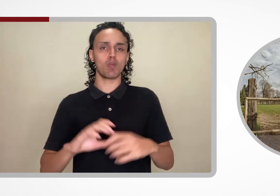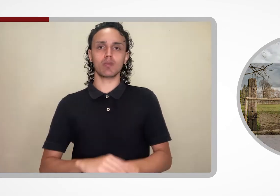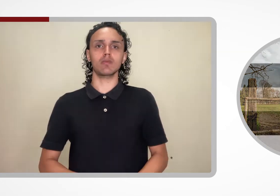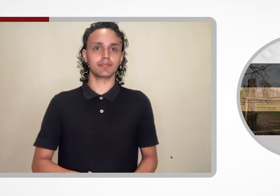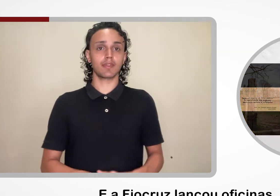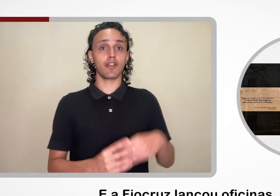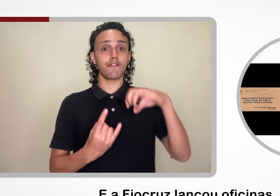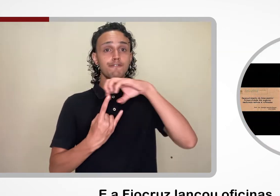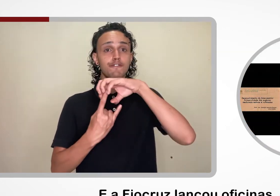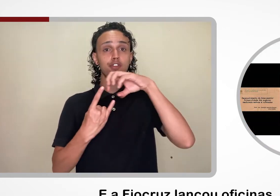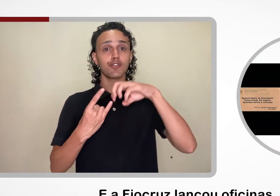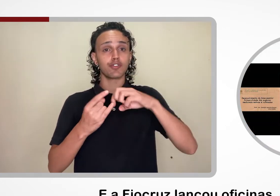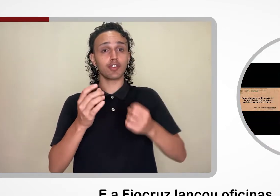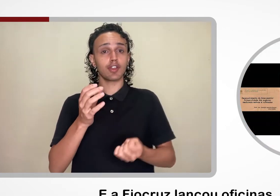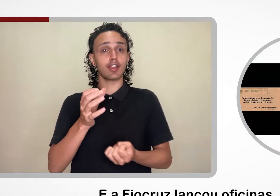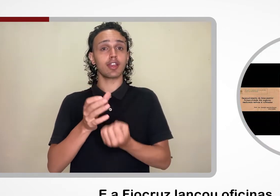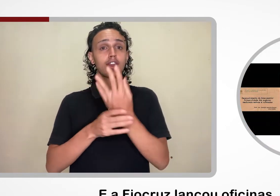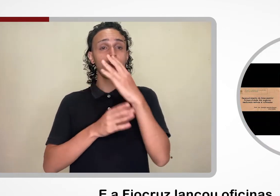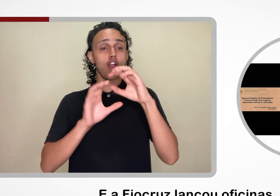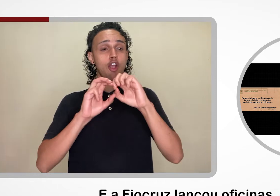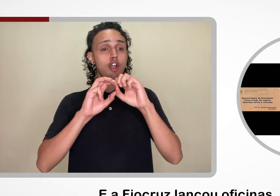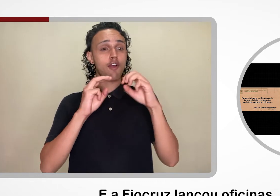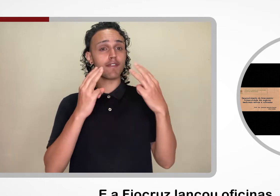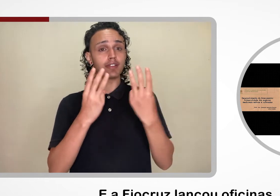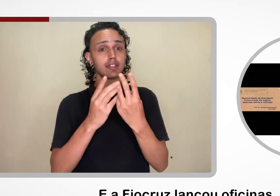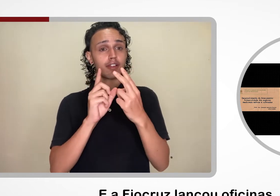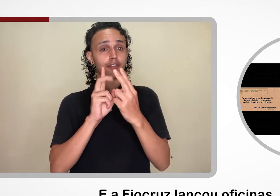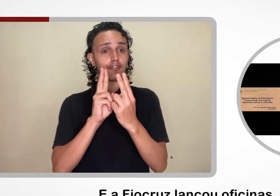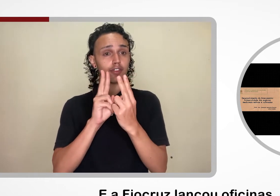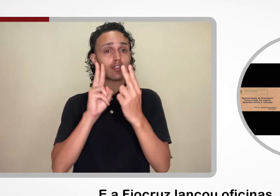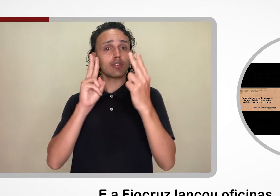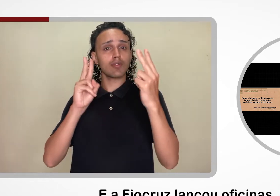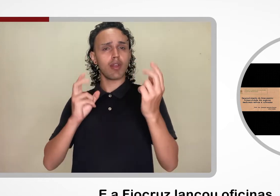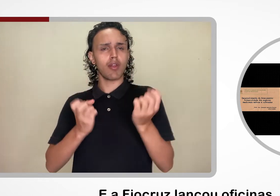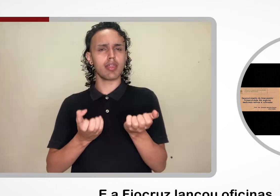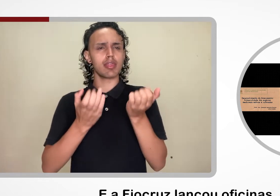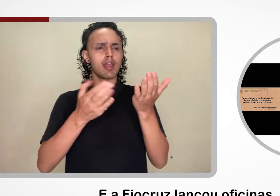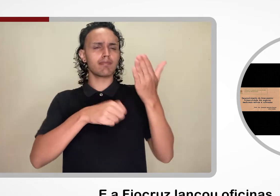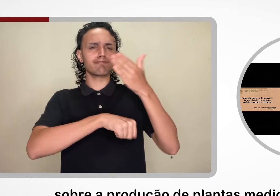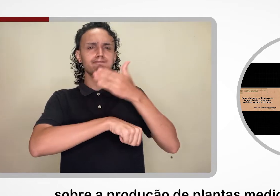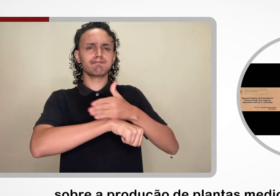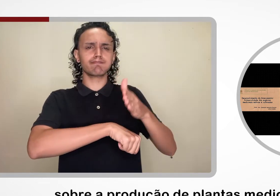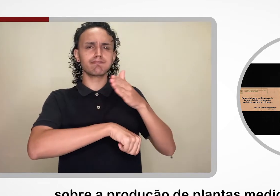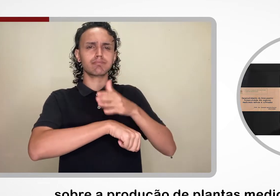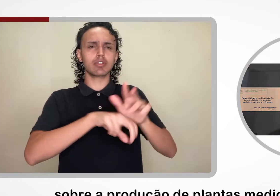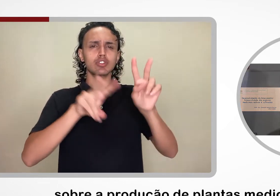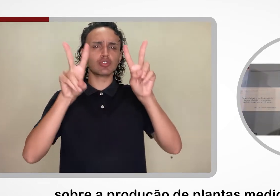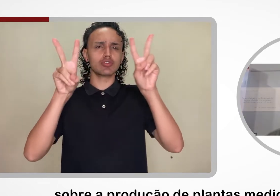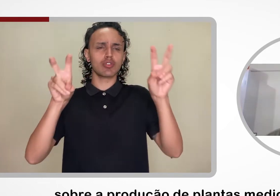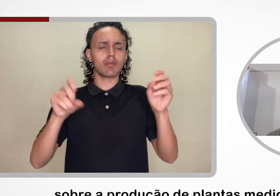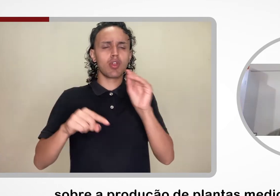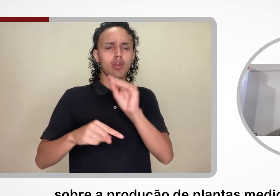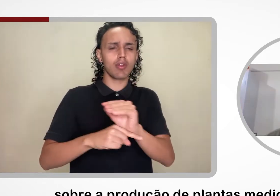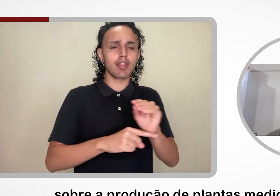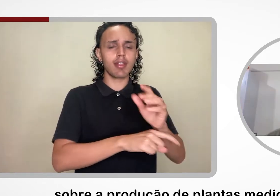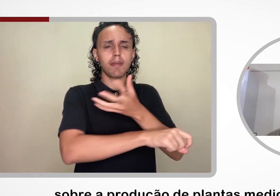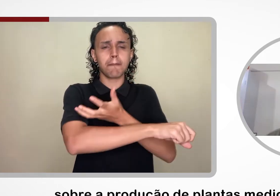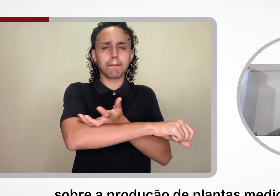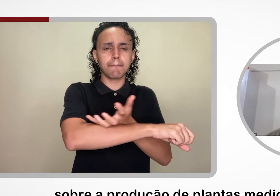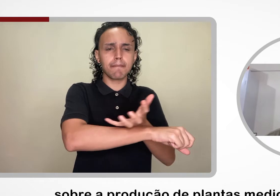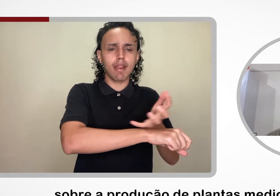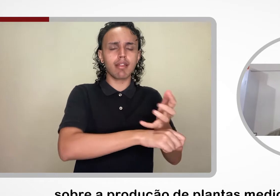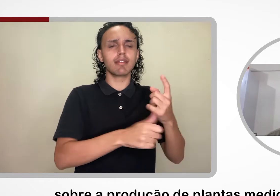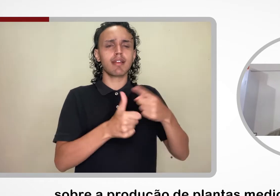E a Fiocruz lançou oficinas virtuais de capacitação sobre a produção de plantas